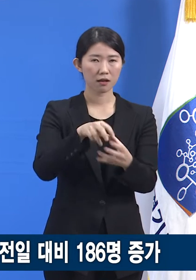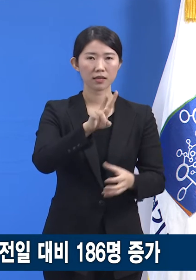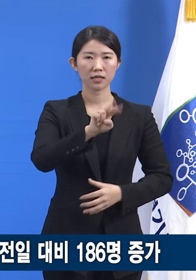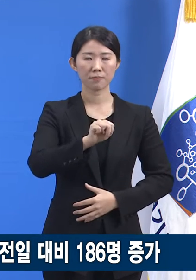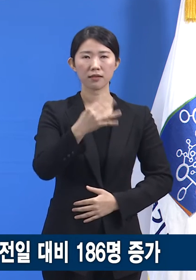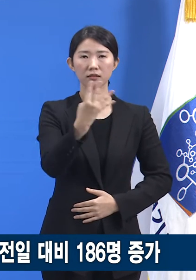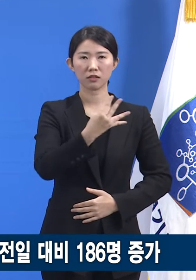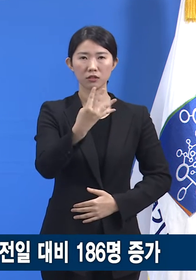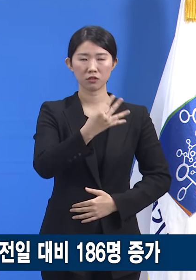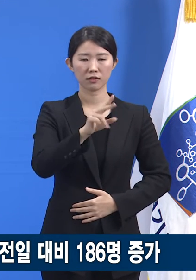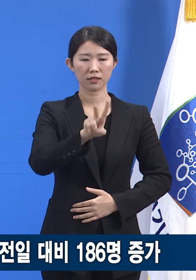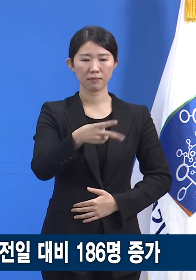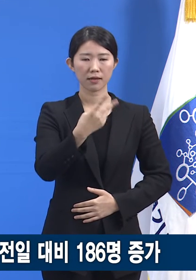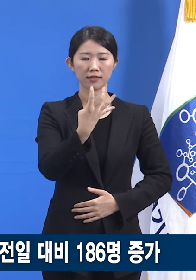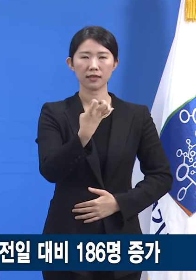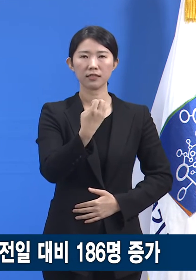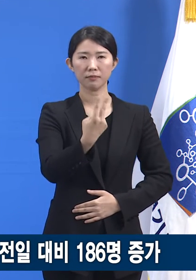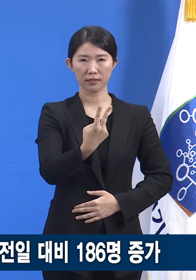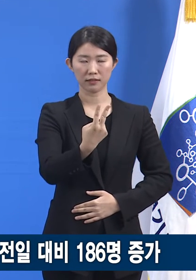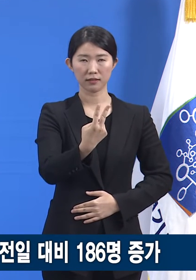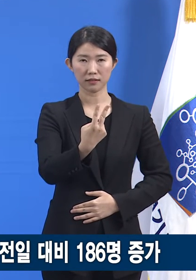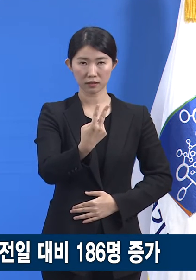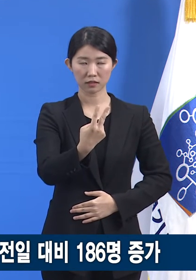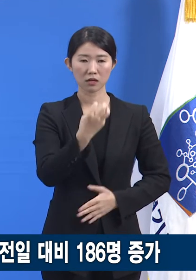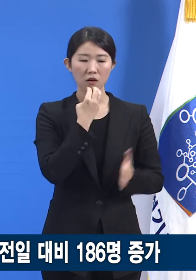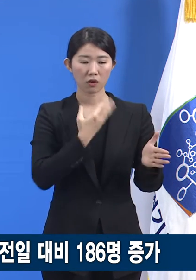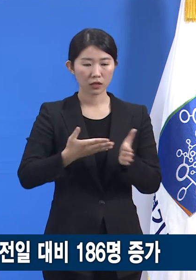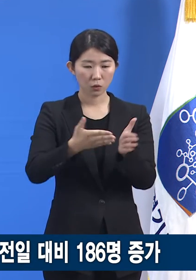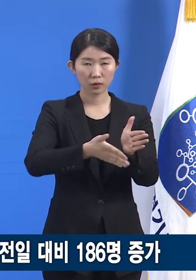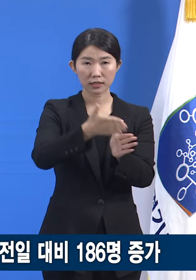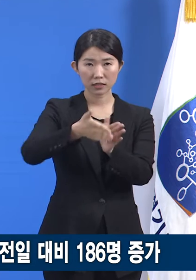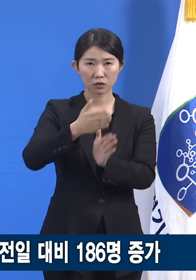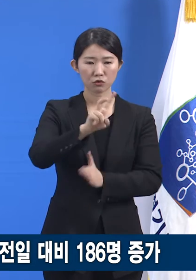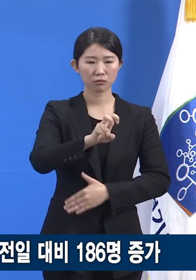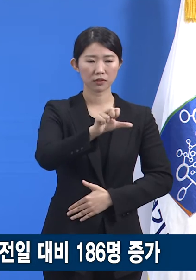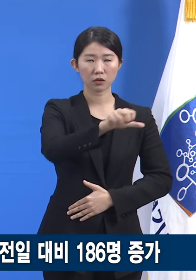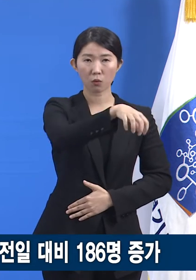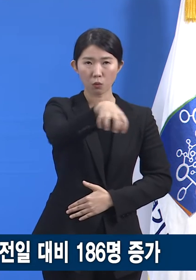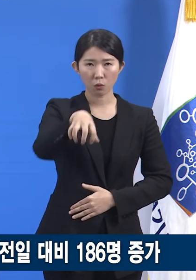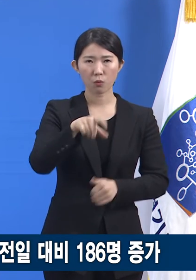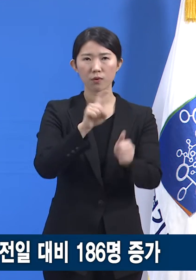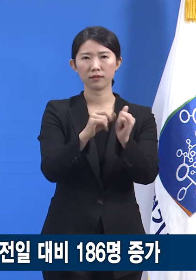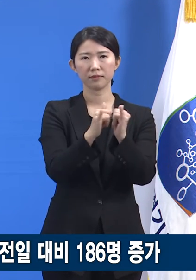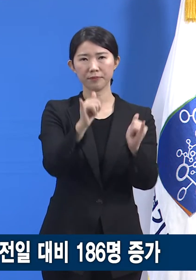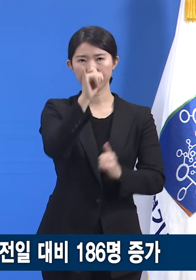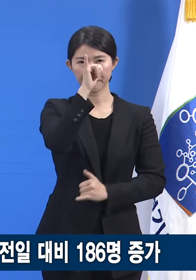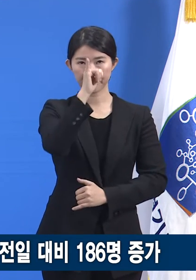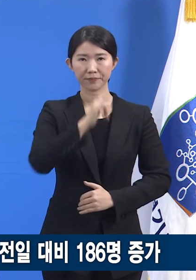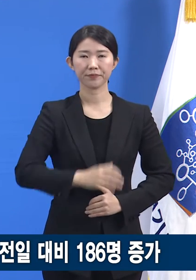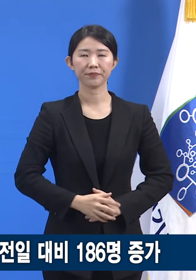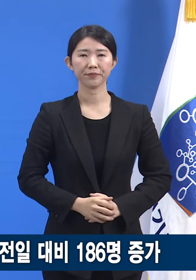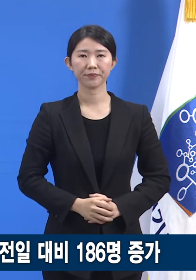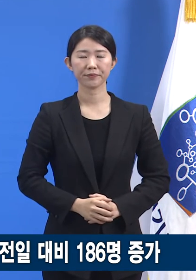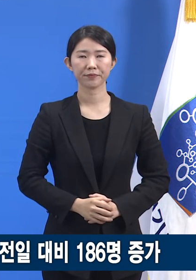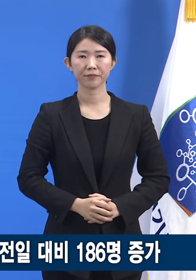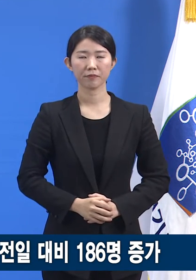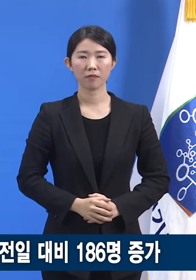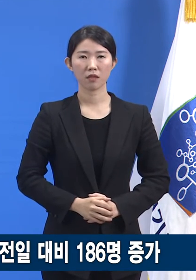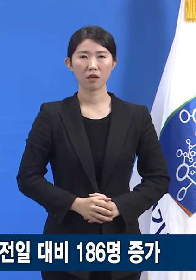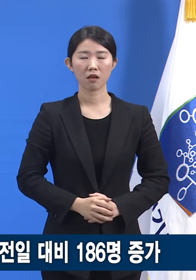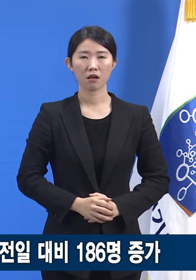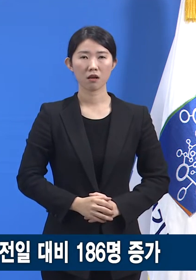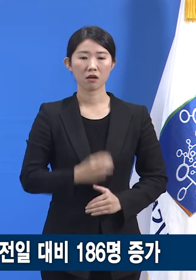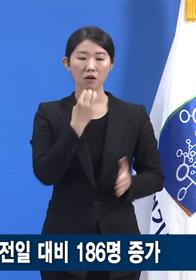,242명으로 도내 25개의 시군에서 확진자가 발생하였습니다. 국내